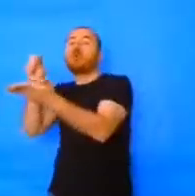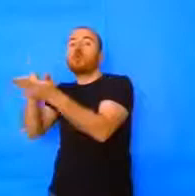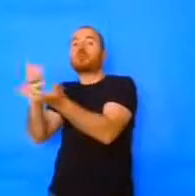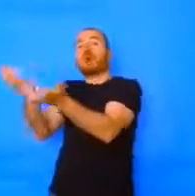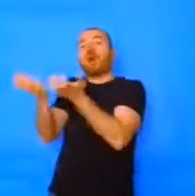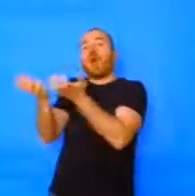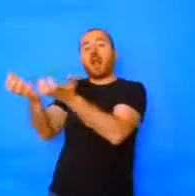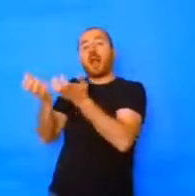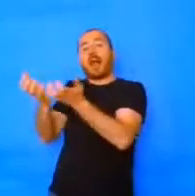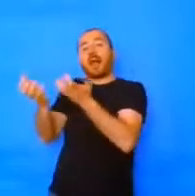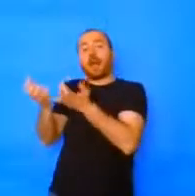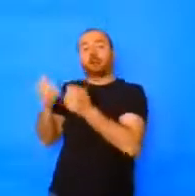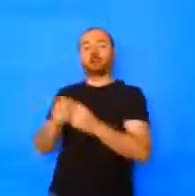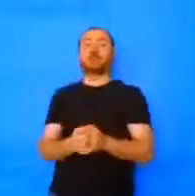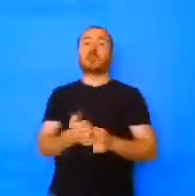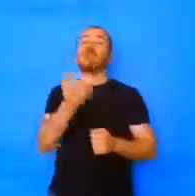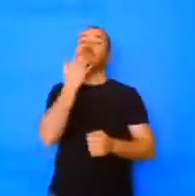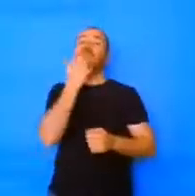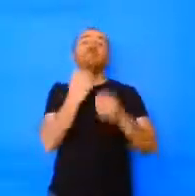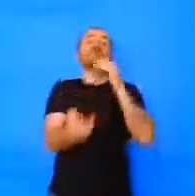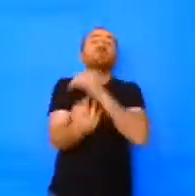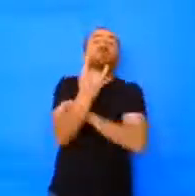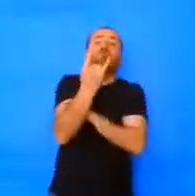hablar con el hábito, que es quien decide la solución. Fijó.